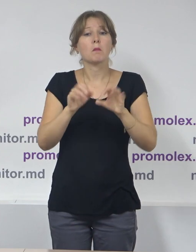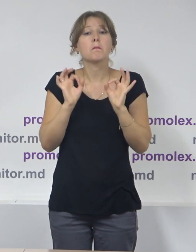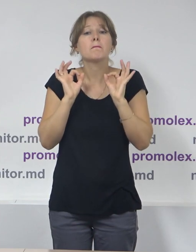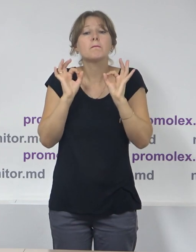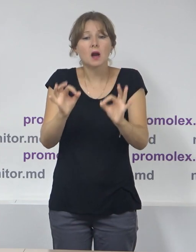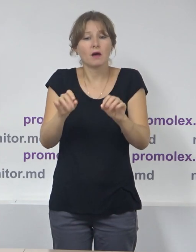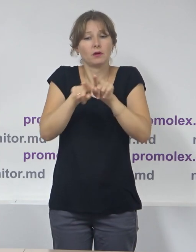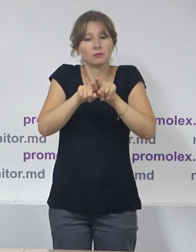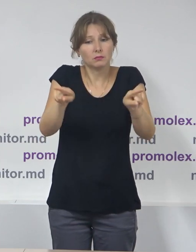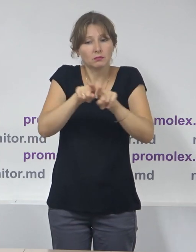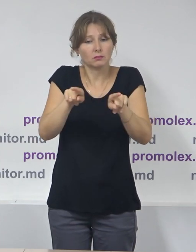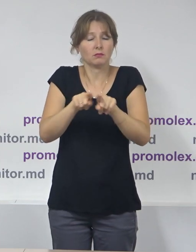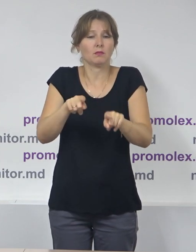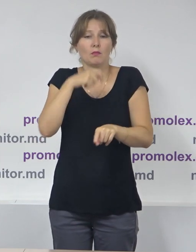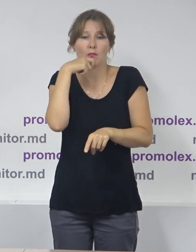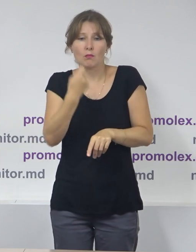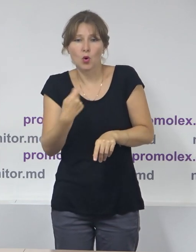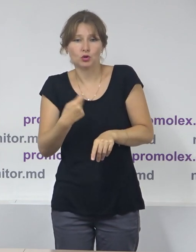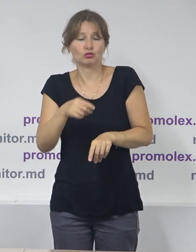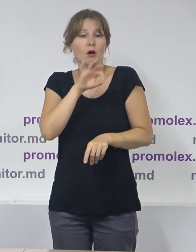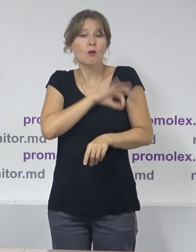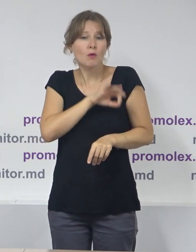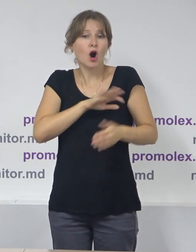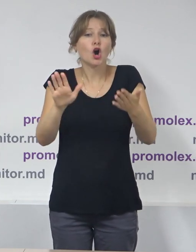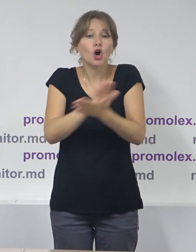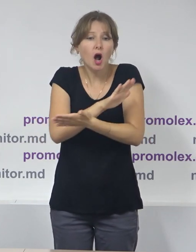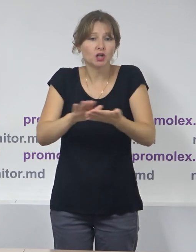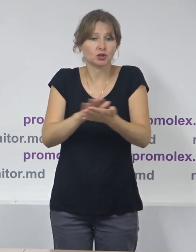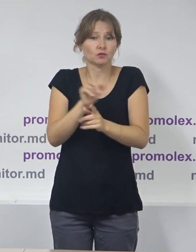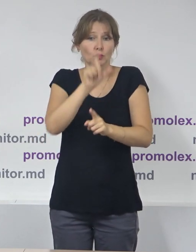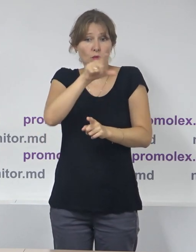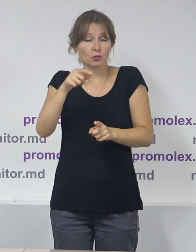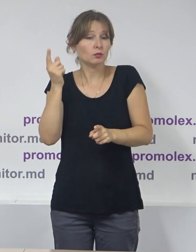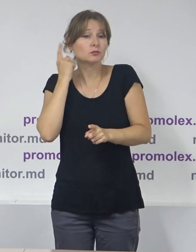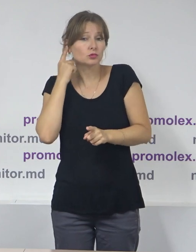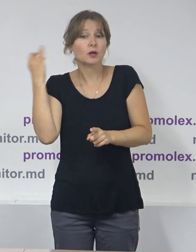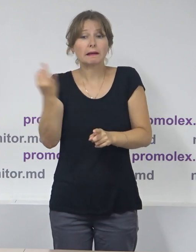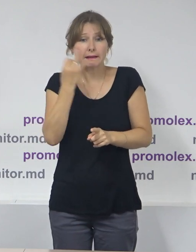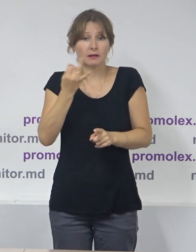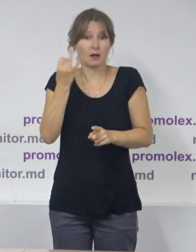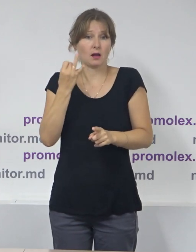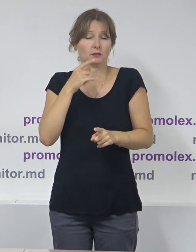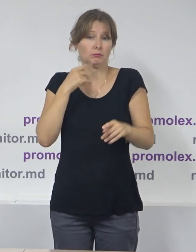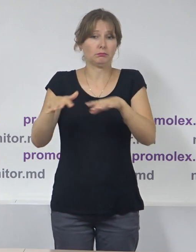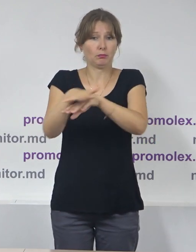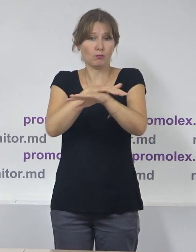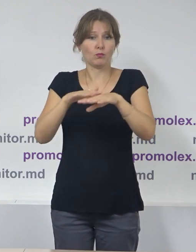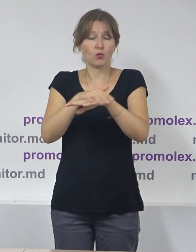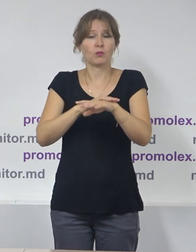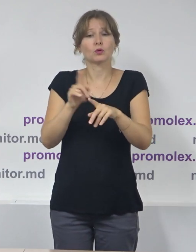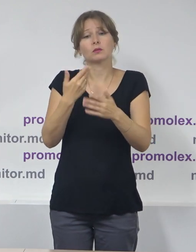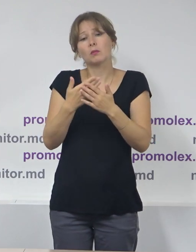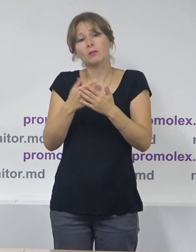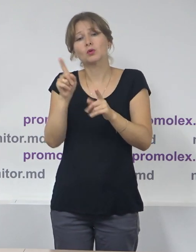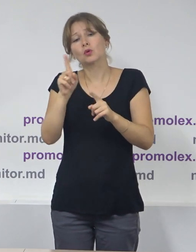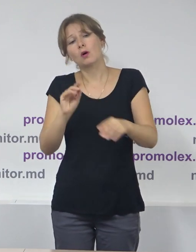distribuirii și difuzare a publicității politice, electorale și a mesajelor de interes public, care la fel aduc precizări sau aduc